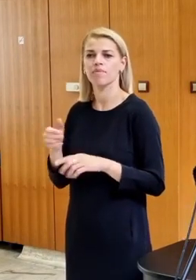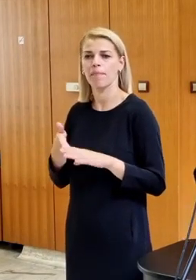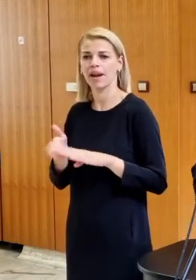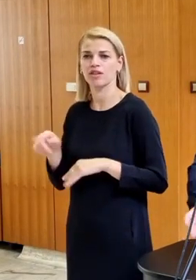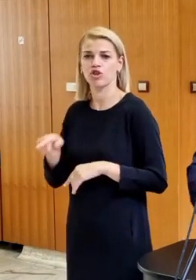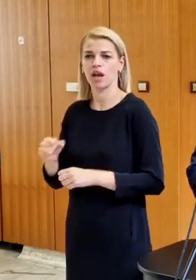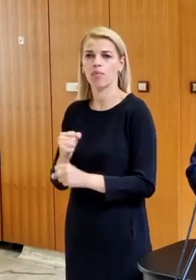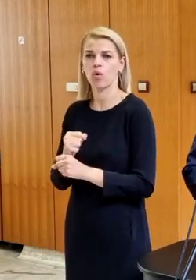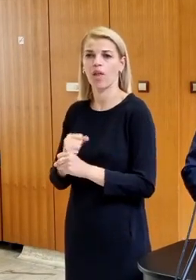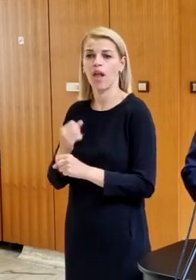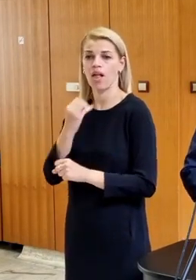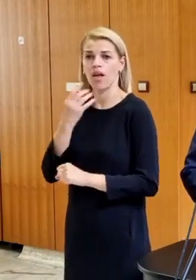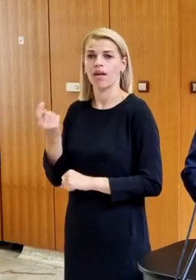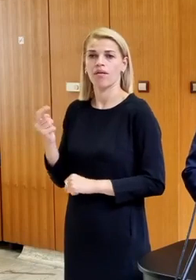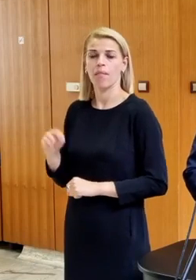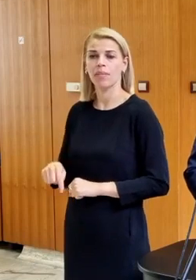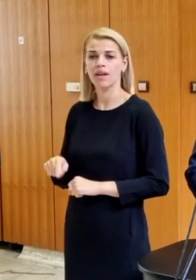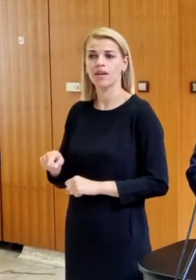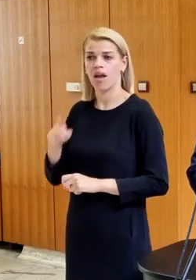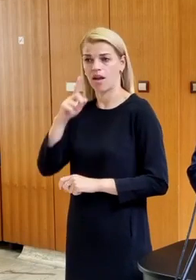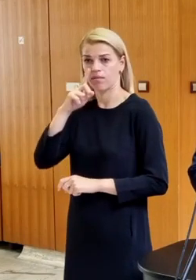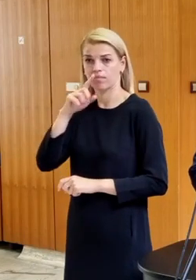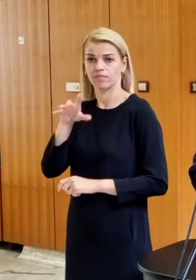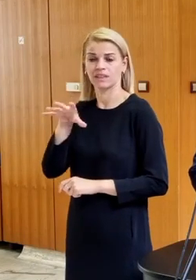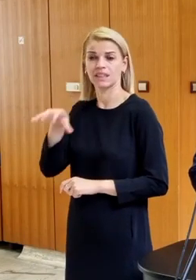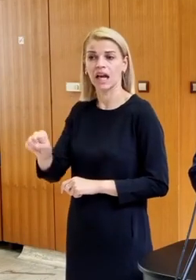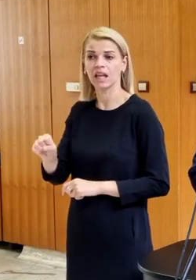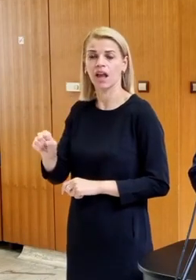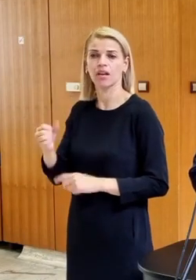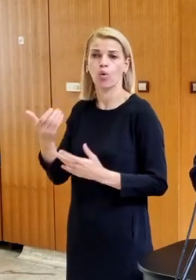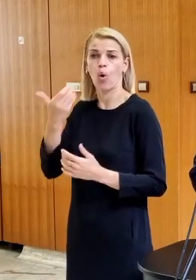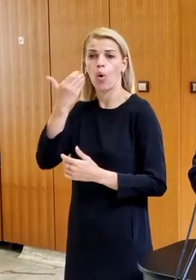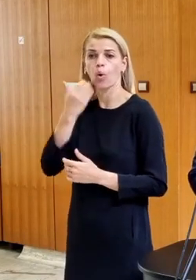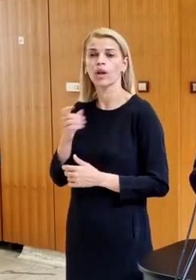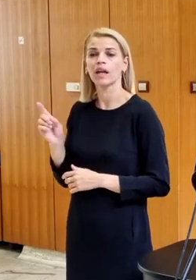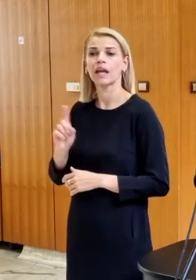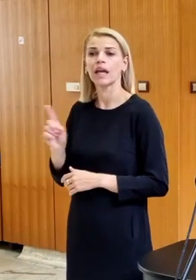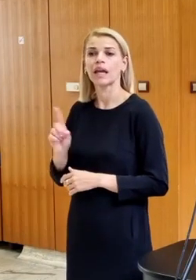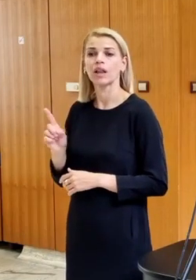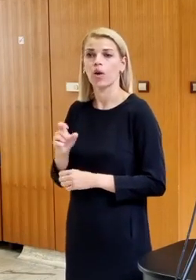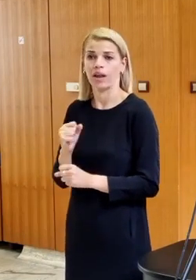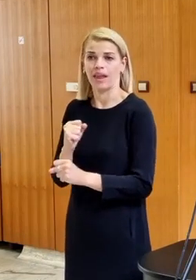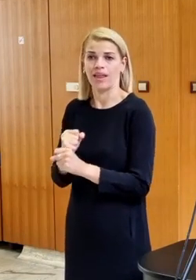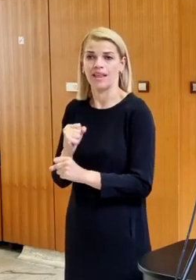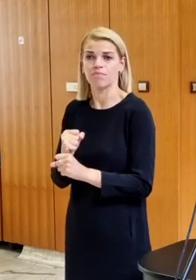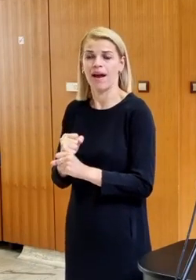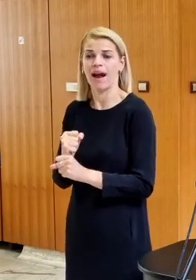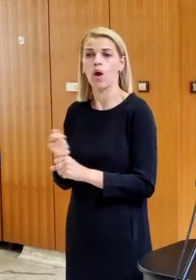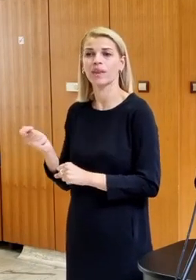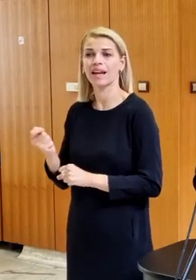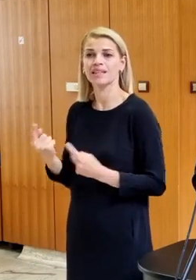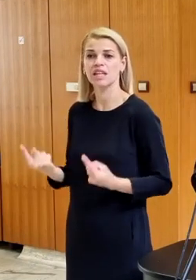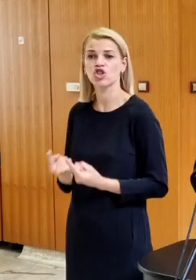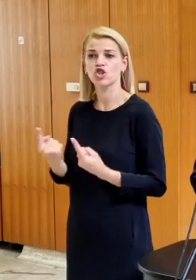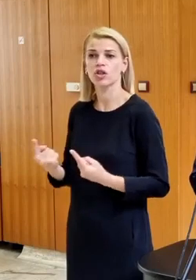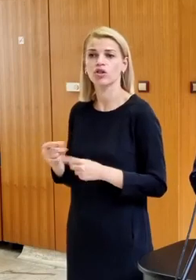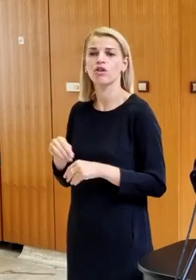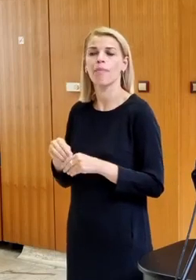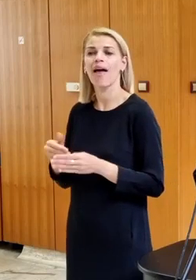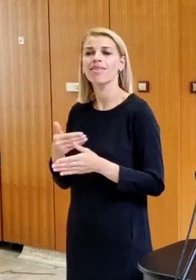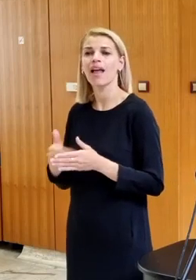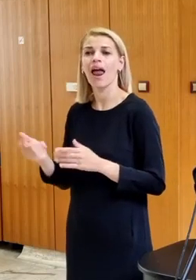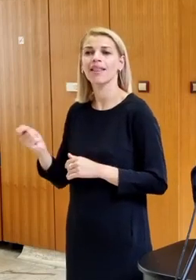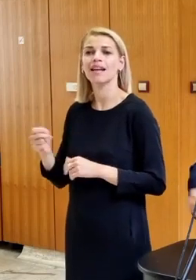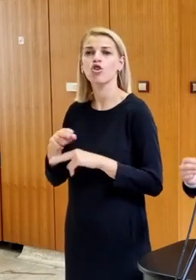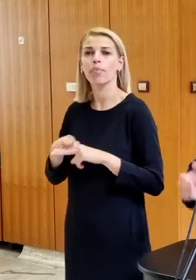konaniu. Ale keď jednoducho príde k zachyteniu ľudí, ktorí nespáchajú trestný čin, to znamená, nebudeme to ďalej riešiť trestno